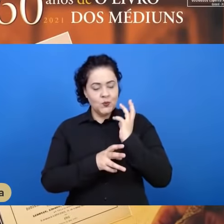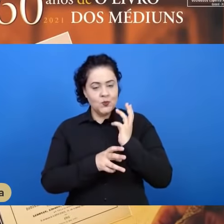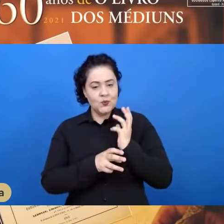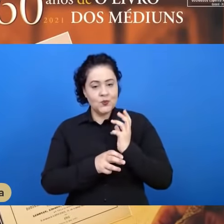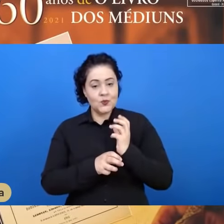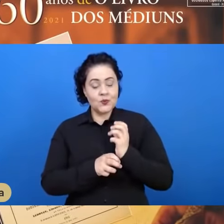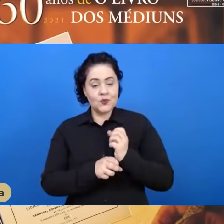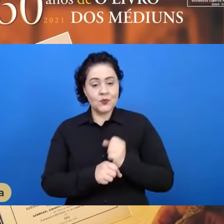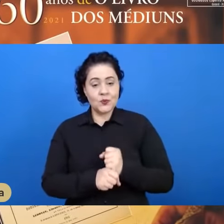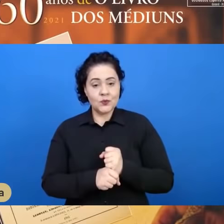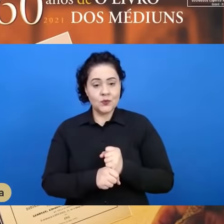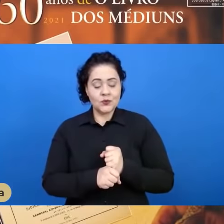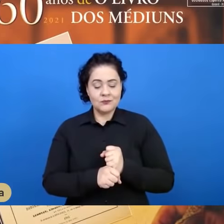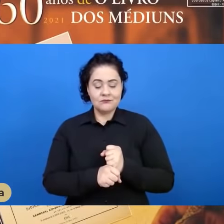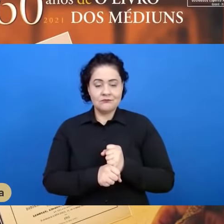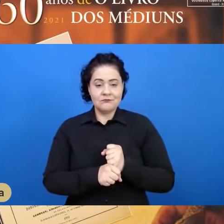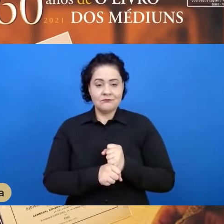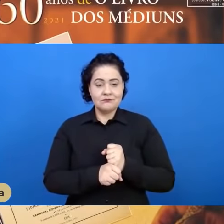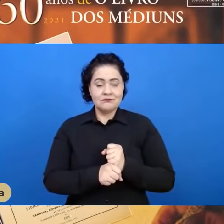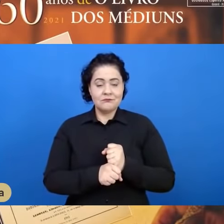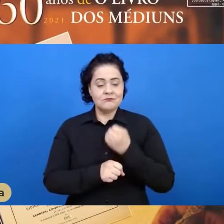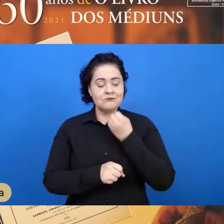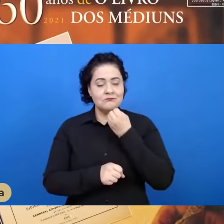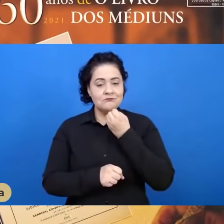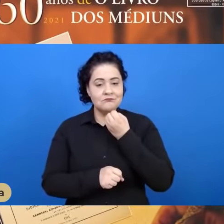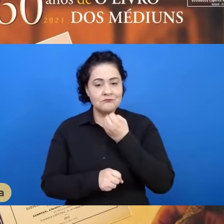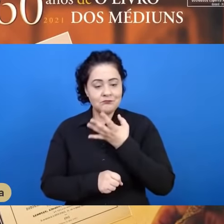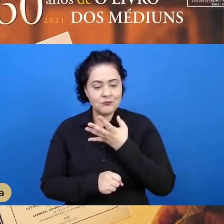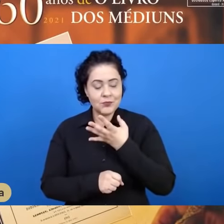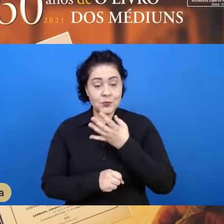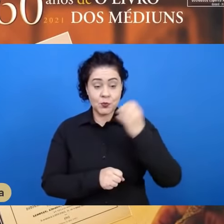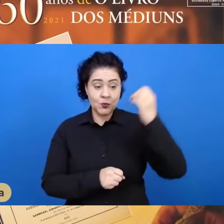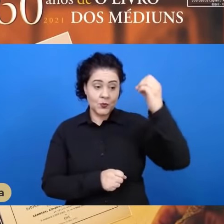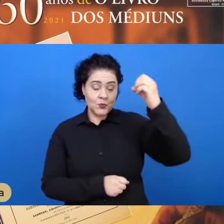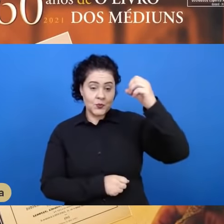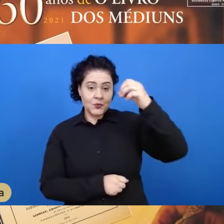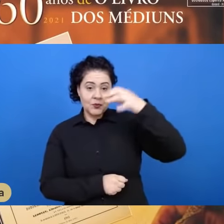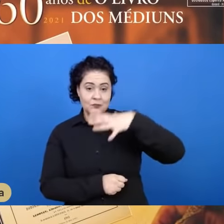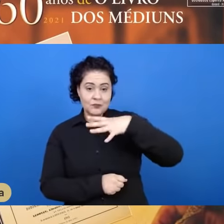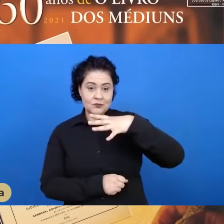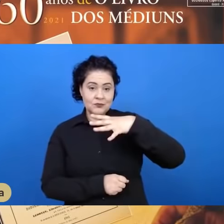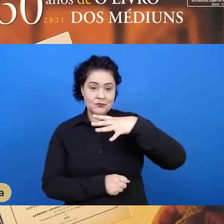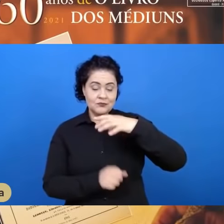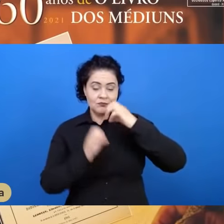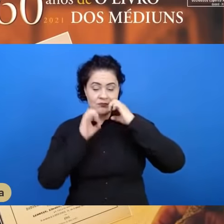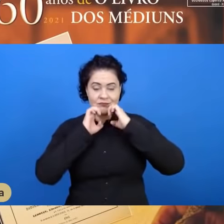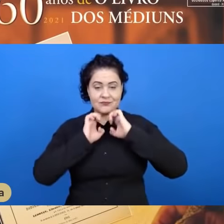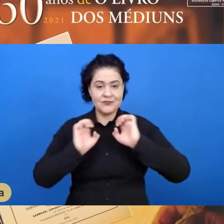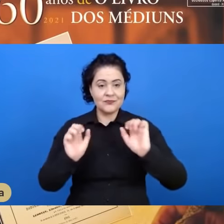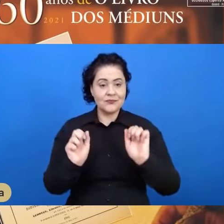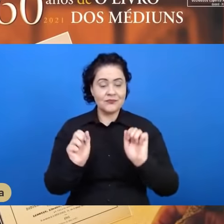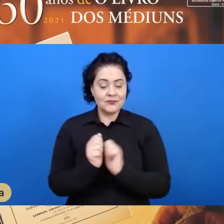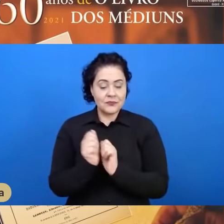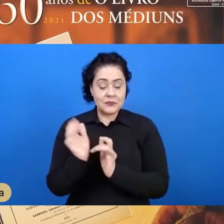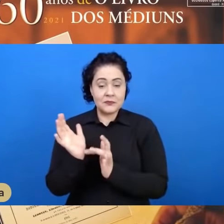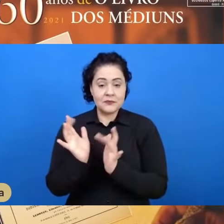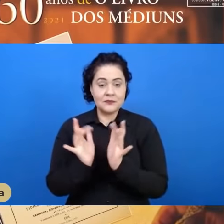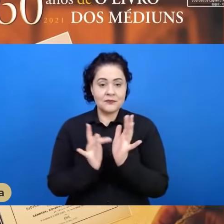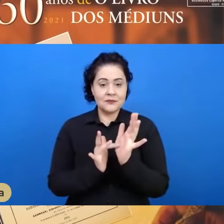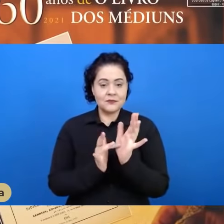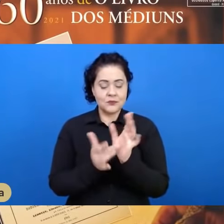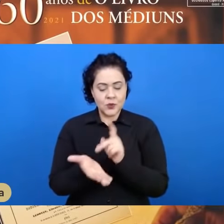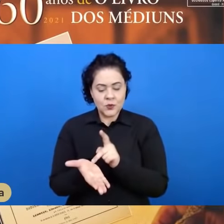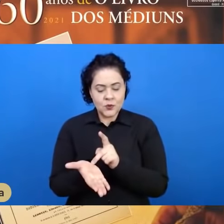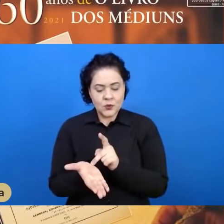da mediunidade luminosa, da mediunidade evangelizada com Jesus, purificarmos